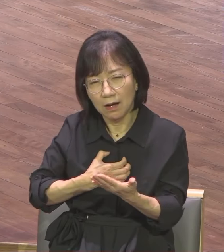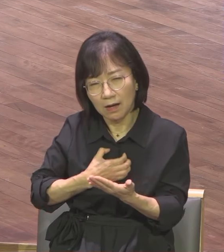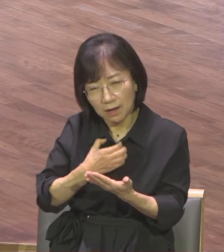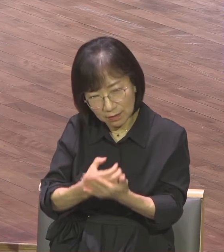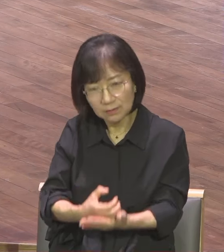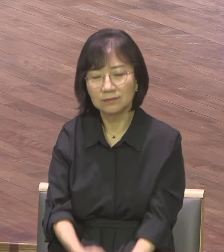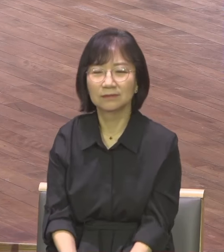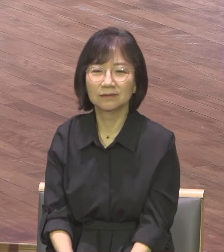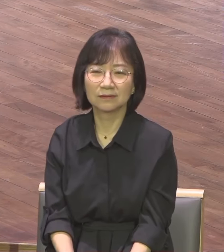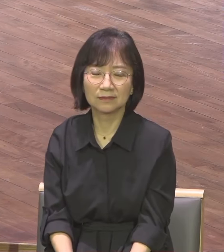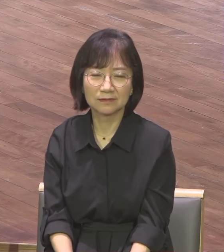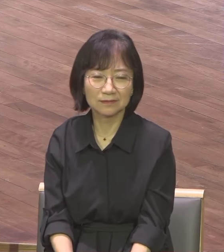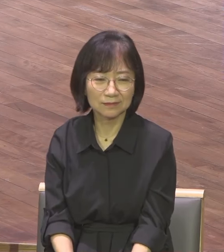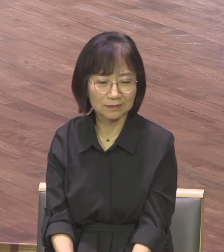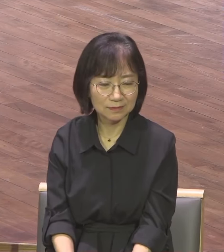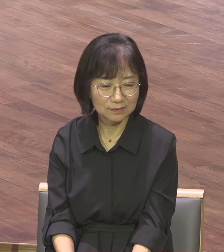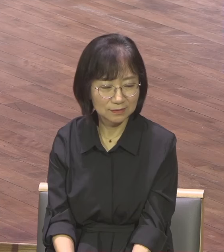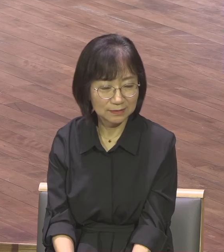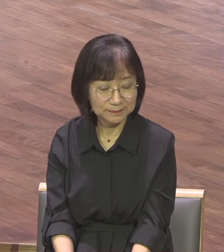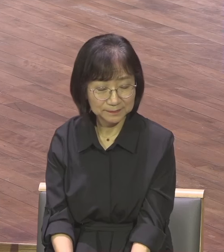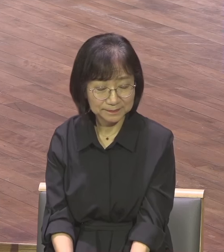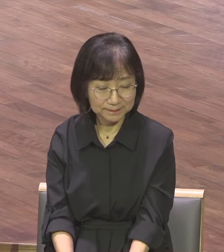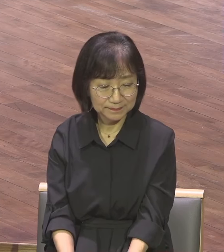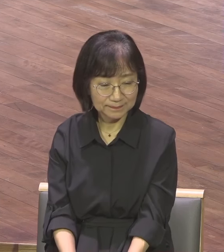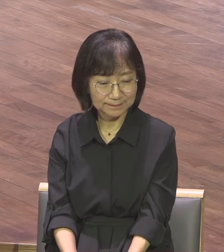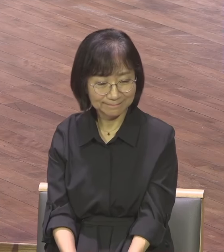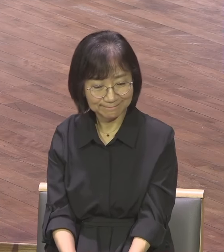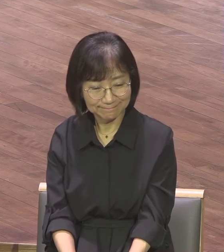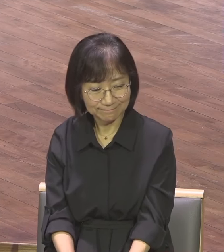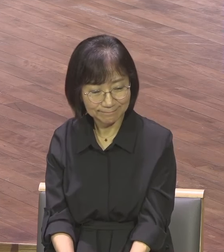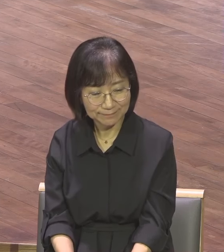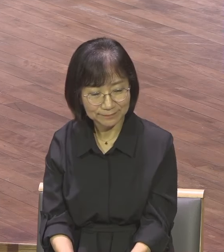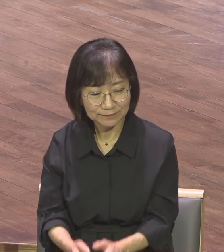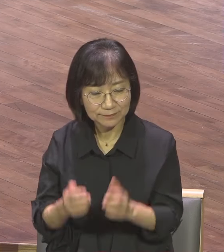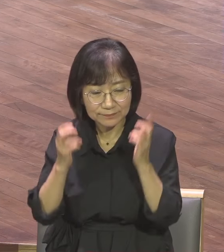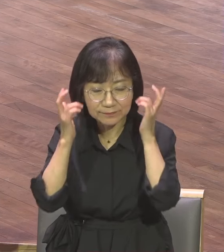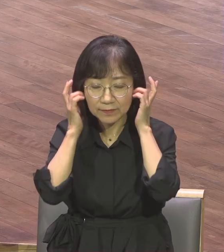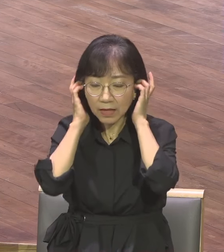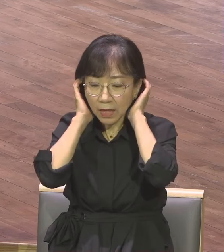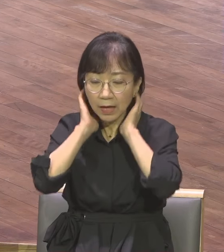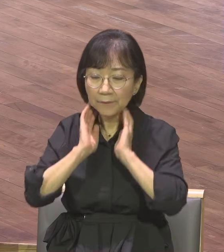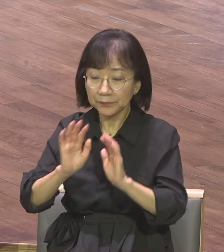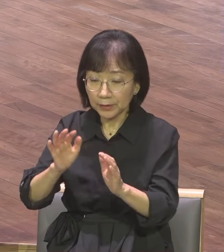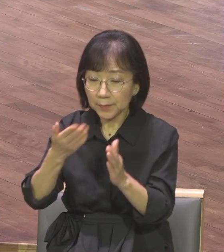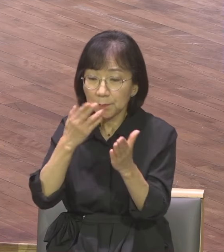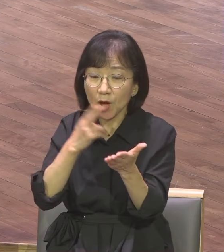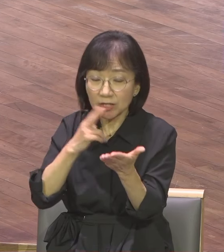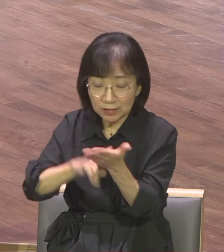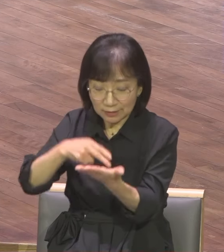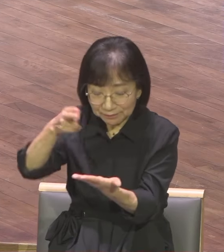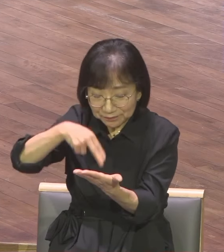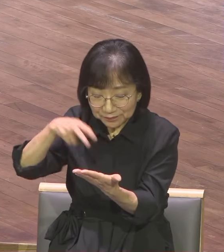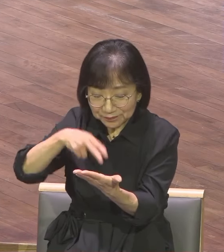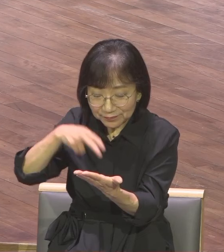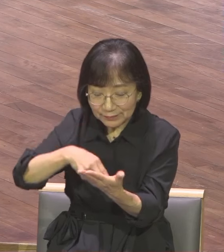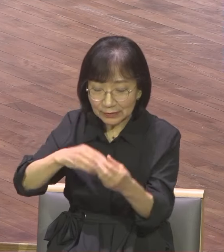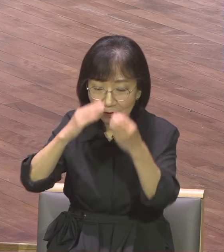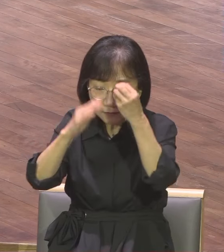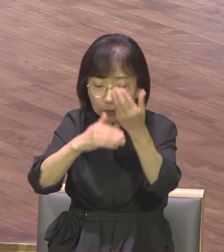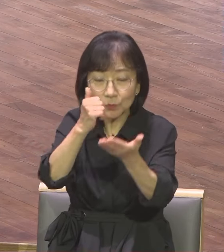그렇다면 이 메시지를 듣는 교회 안의 성도들은 어떻겠습니까? 세상은 노예라고 하찮게 여기고